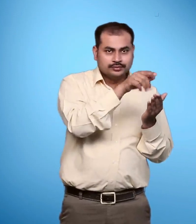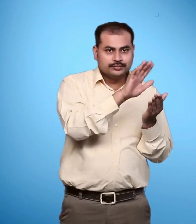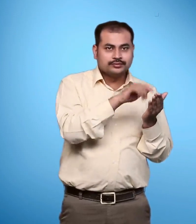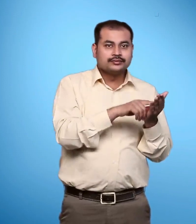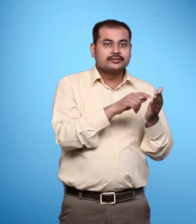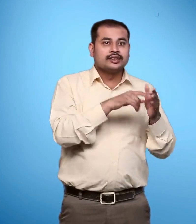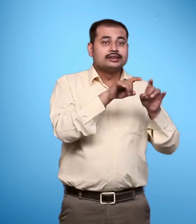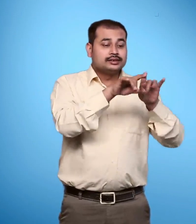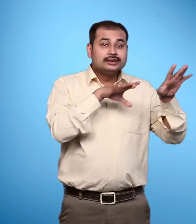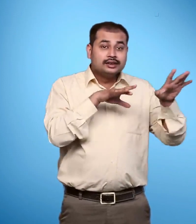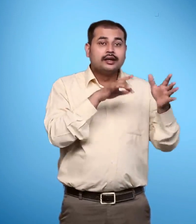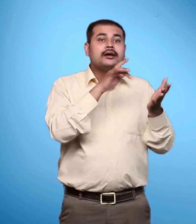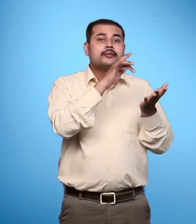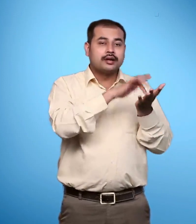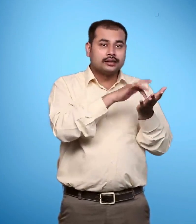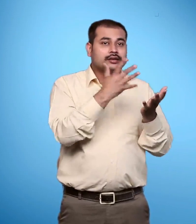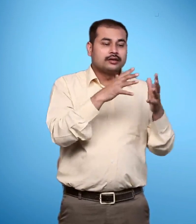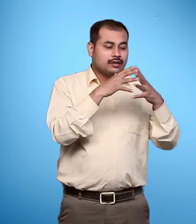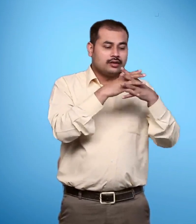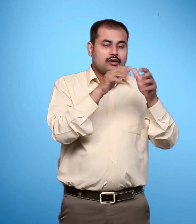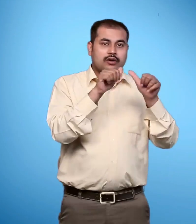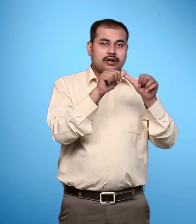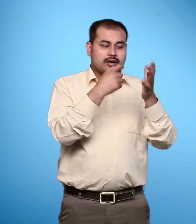महात्मा गांधी जहां हो वहां वर्धा